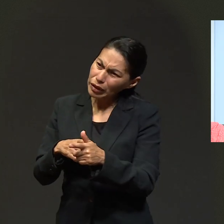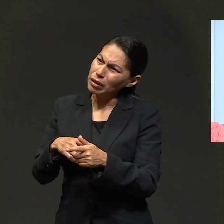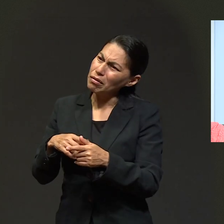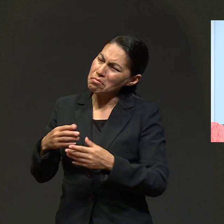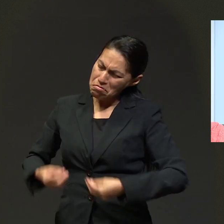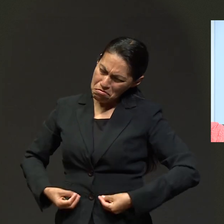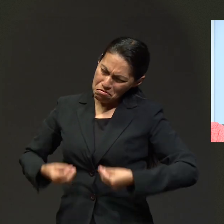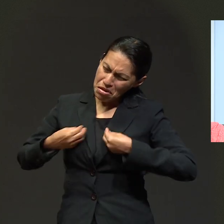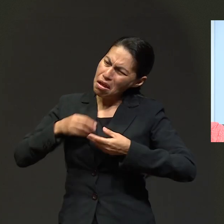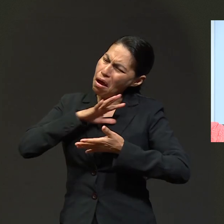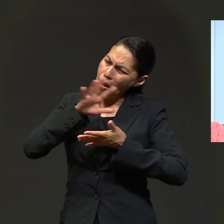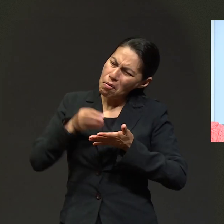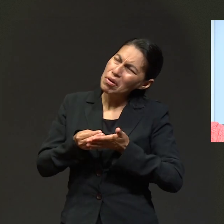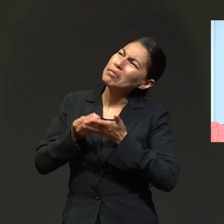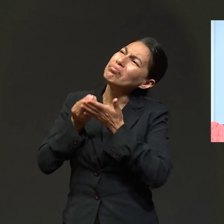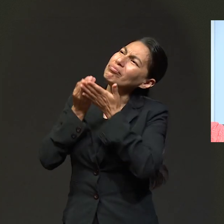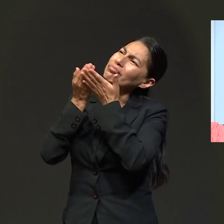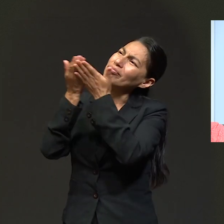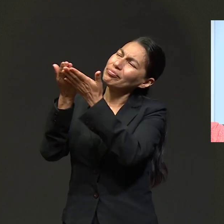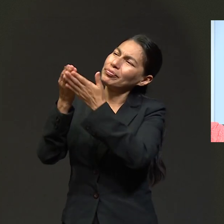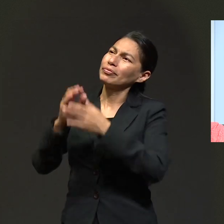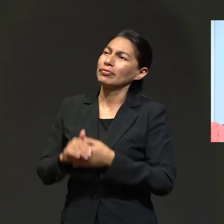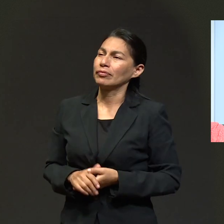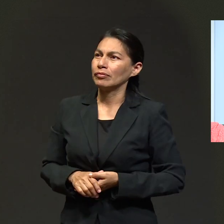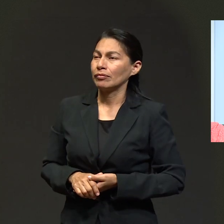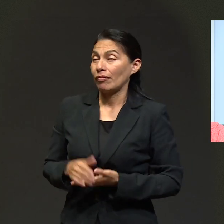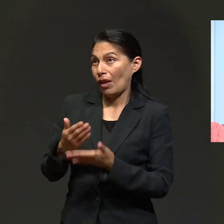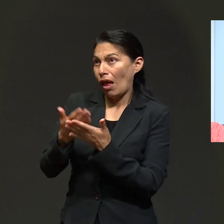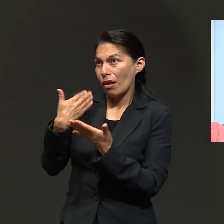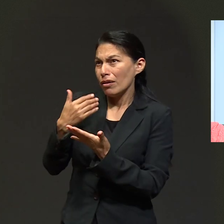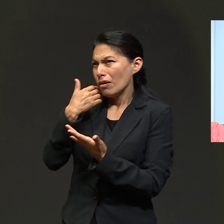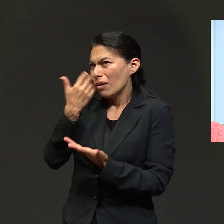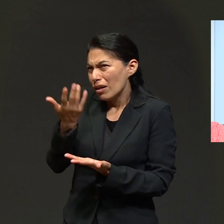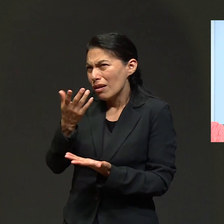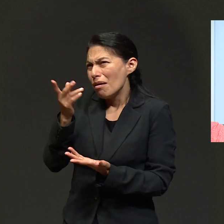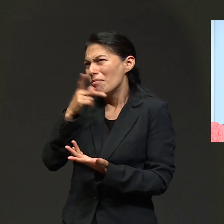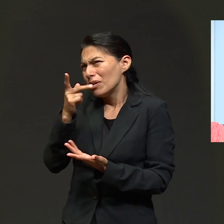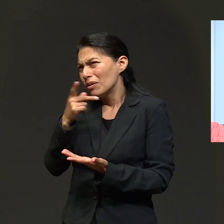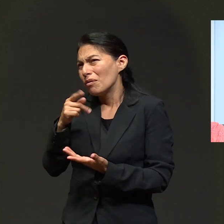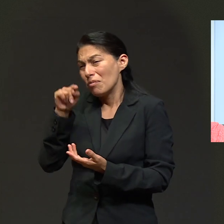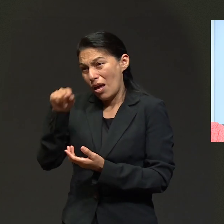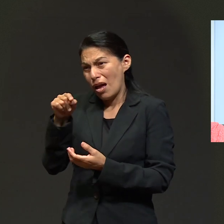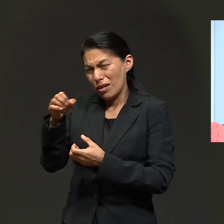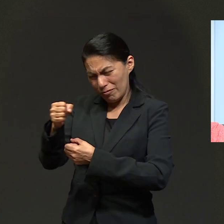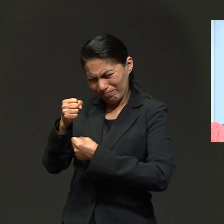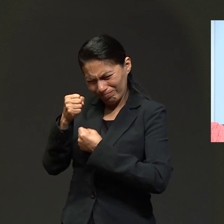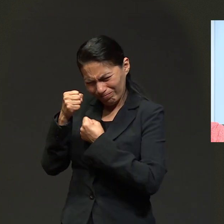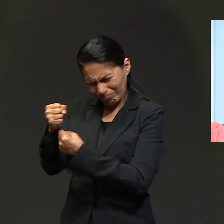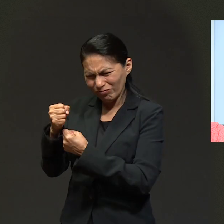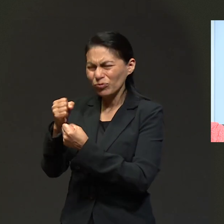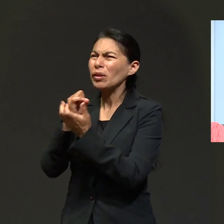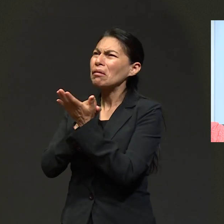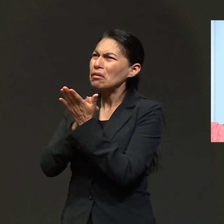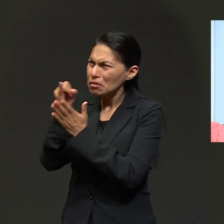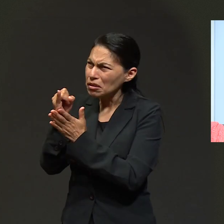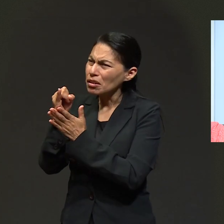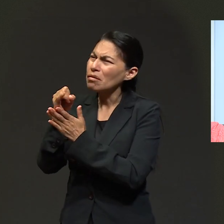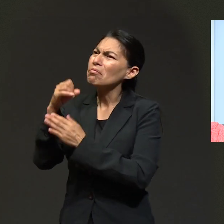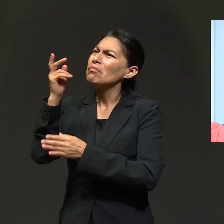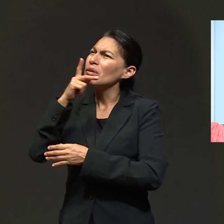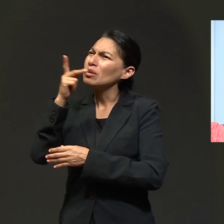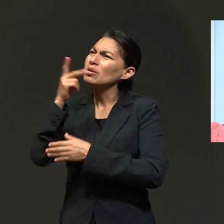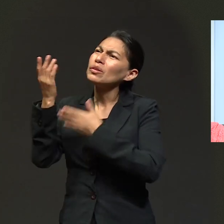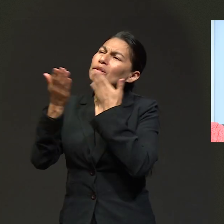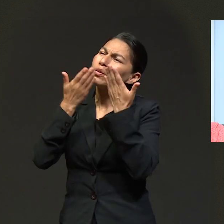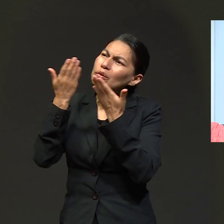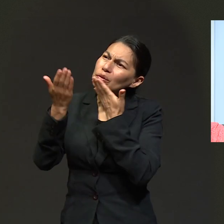igual decidí por completo entregarle mi vida a Cristo Jesús. Y incluso pues igual ya tenía la idea yo de estudiar para pastor, pero ahí fue